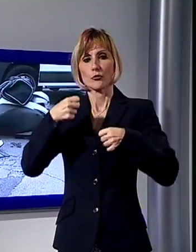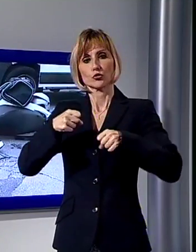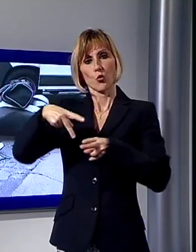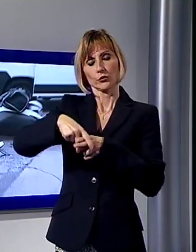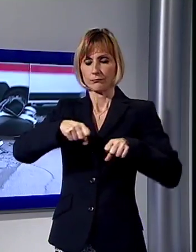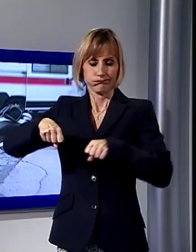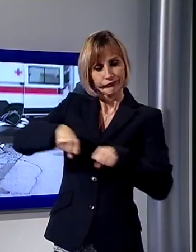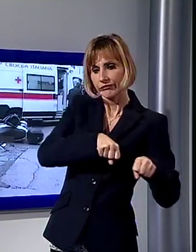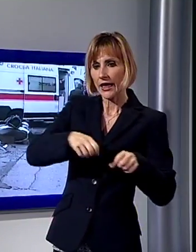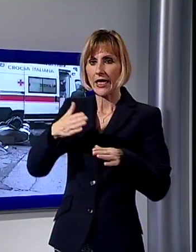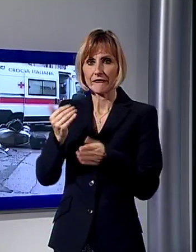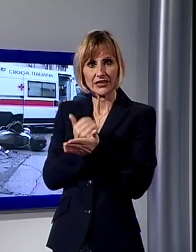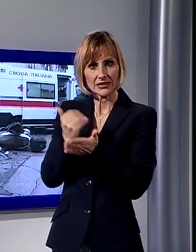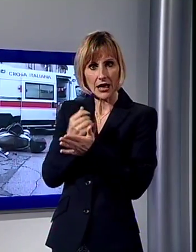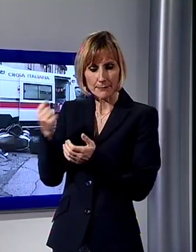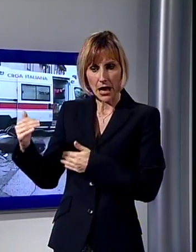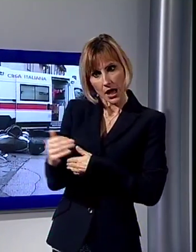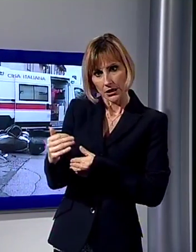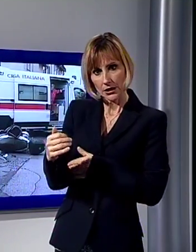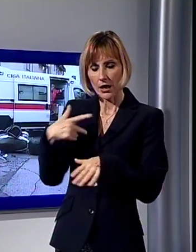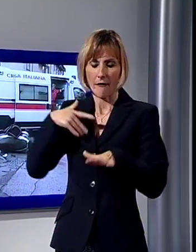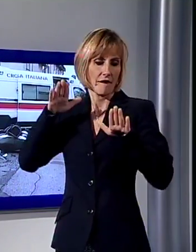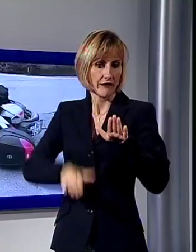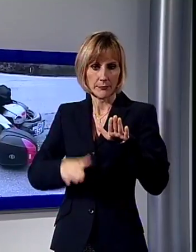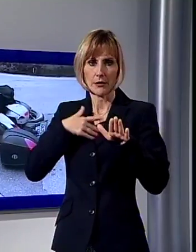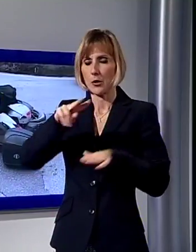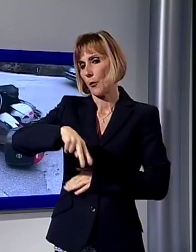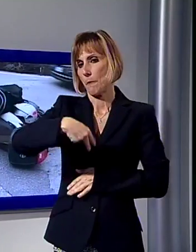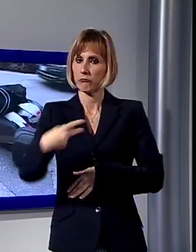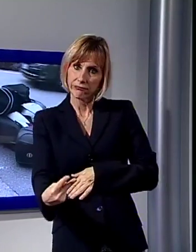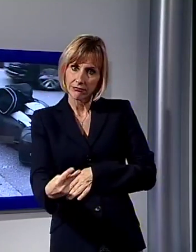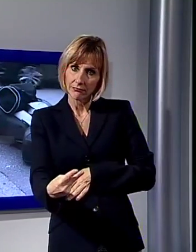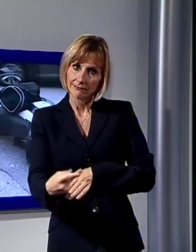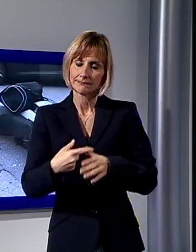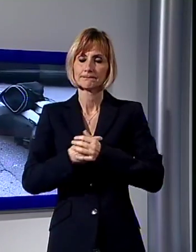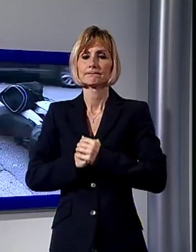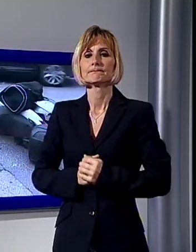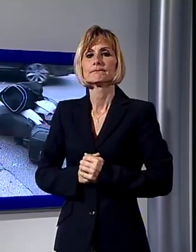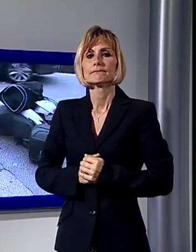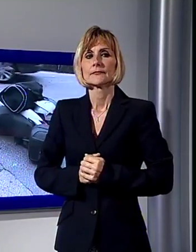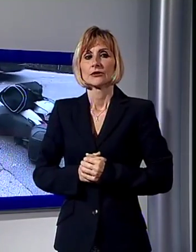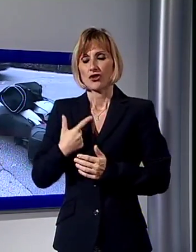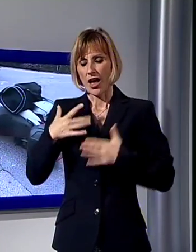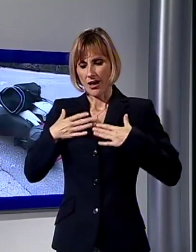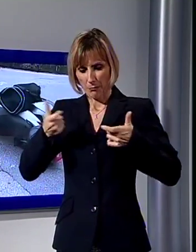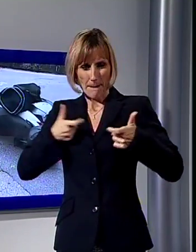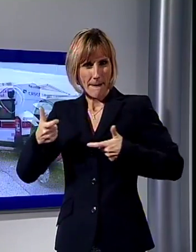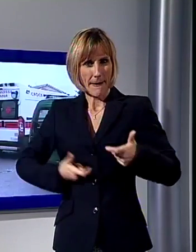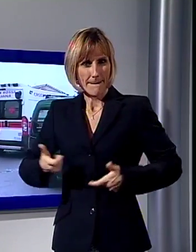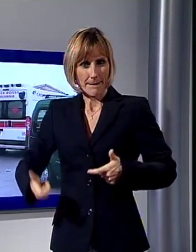'auto ha frenato bruscamente evitando l'urto ma finendo rovinosamente a terra. Oltre a varie contusioni avrebbe riportato la